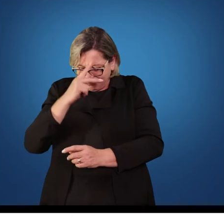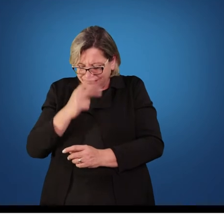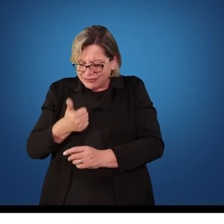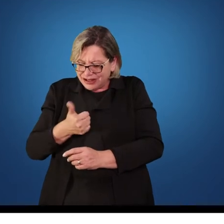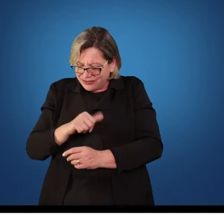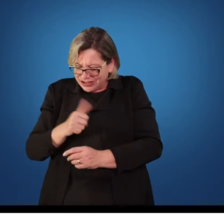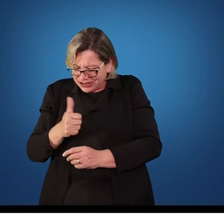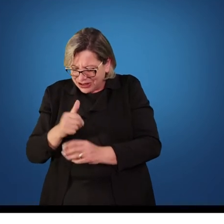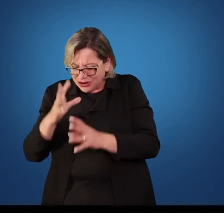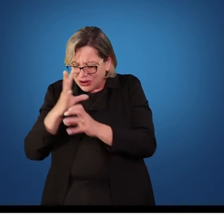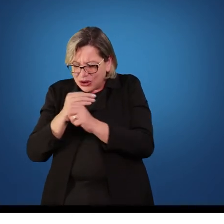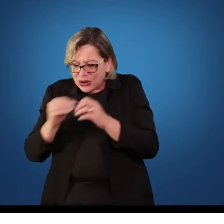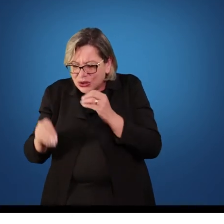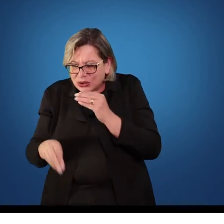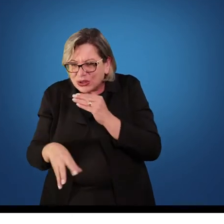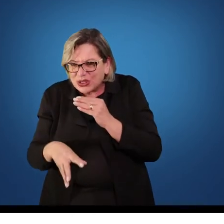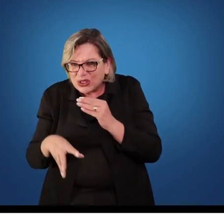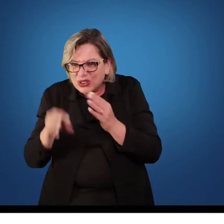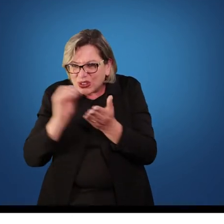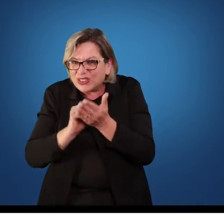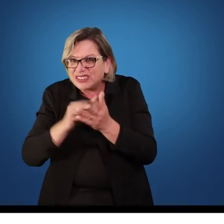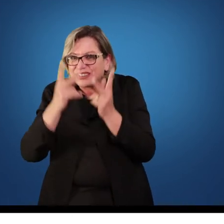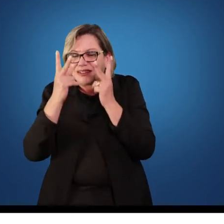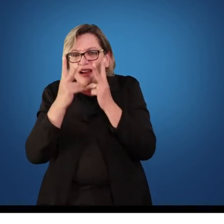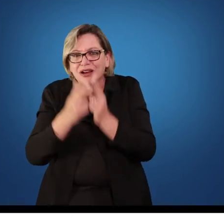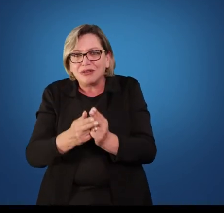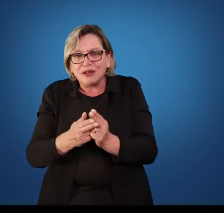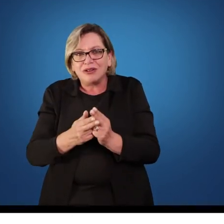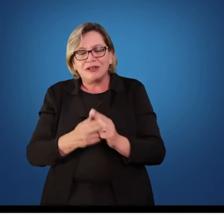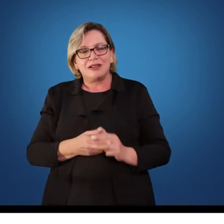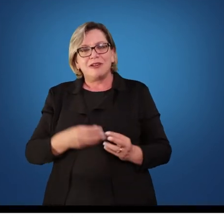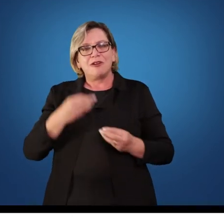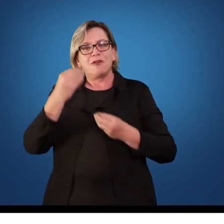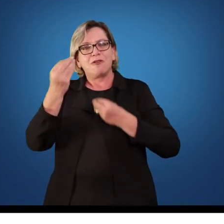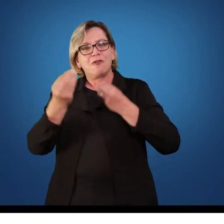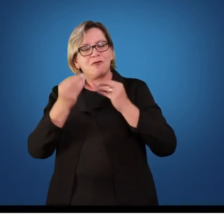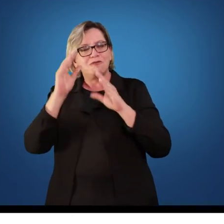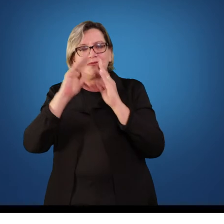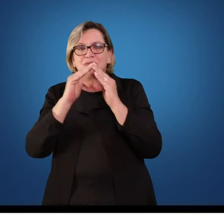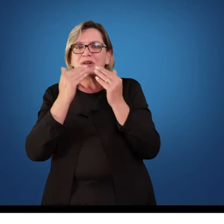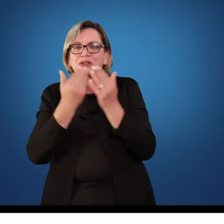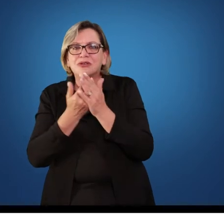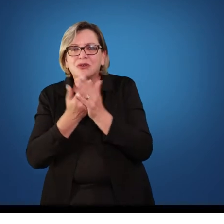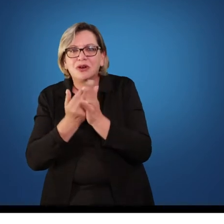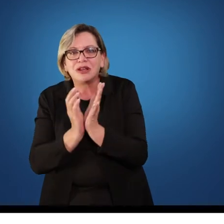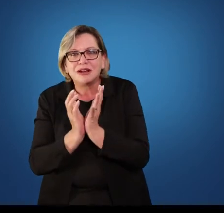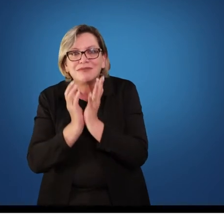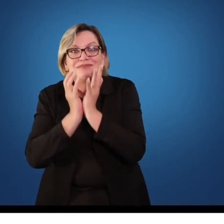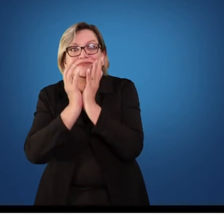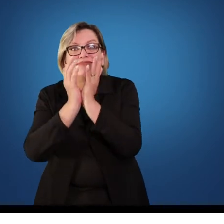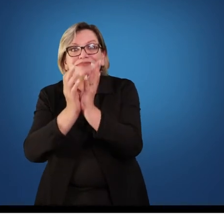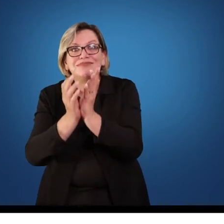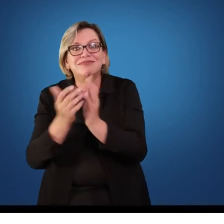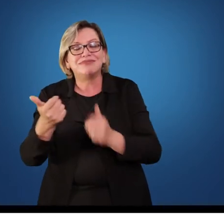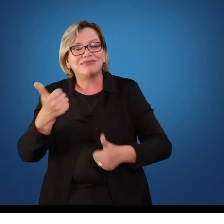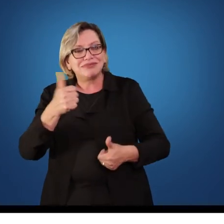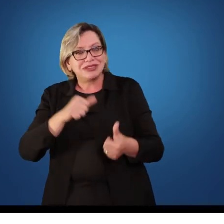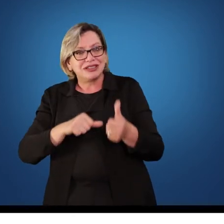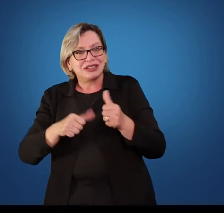E qual é o processo onde a comunidade escolar ou a escola entra nesse processo avaliativo? Que também é para a escola. Então, assim, eu quero que o meu aluno